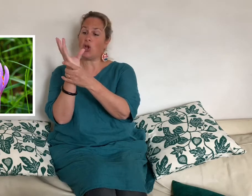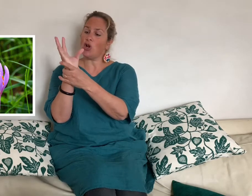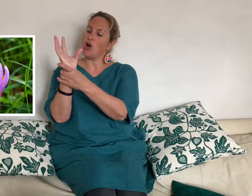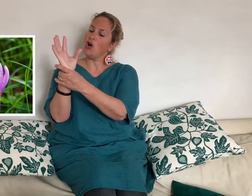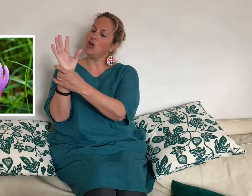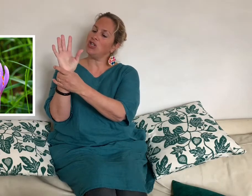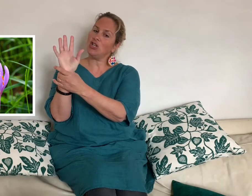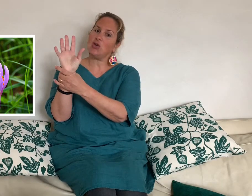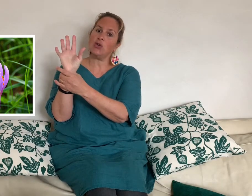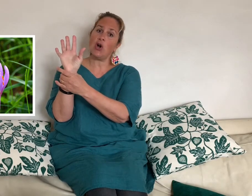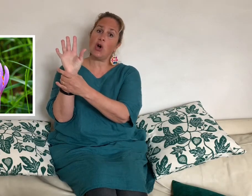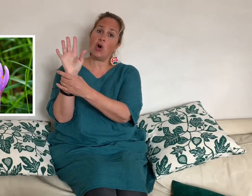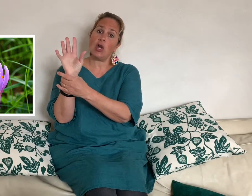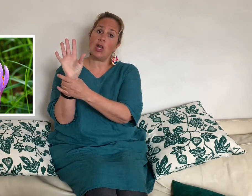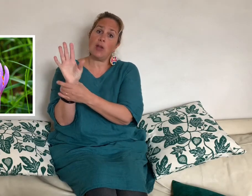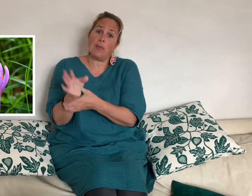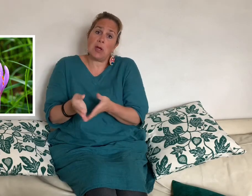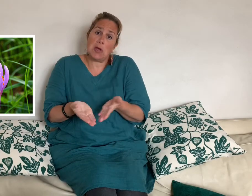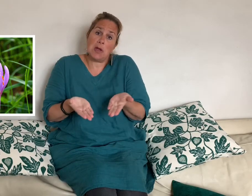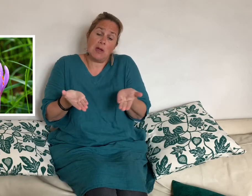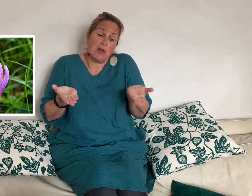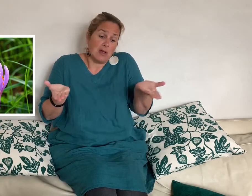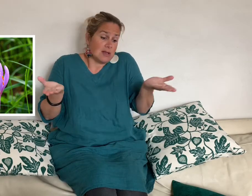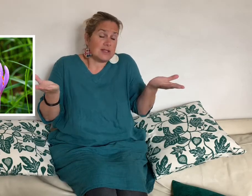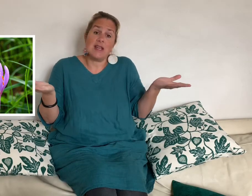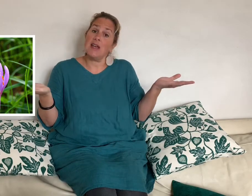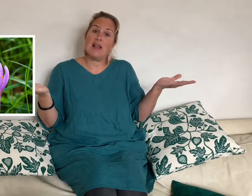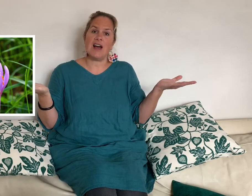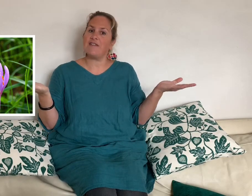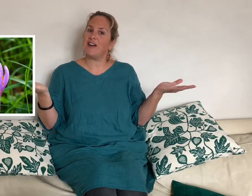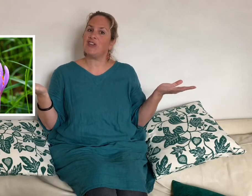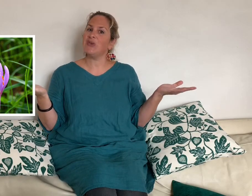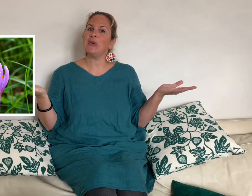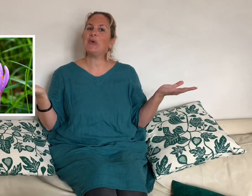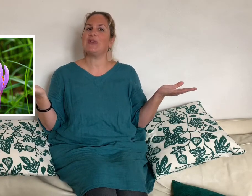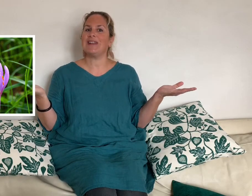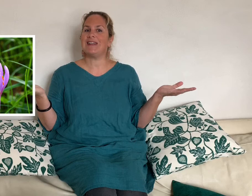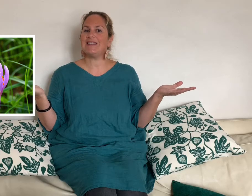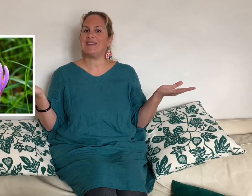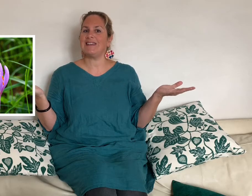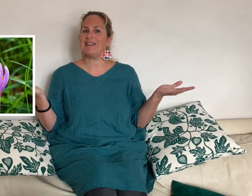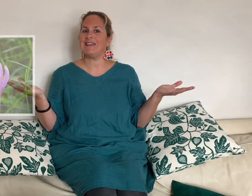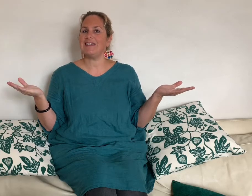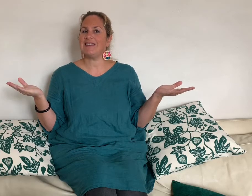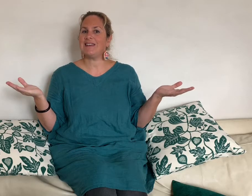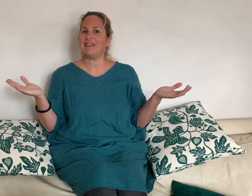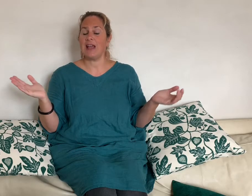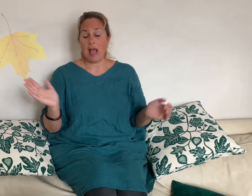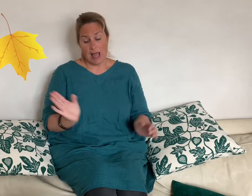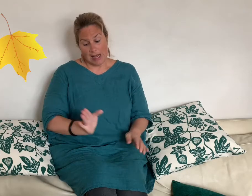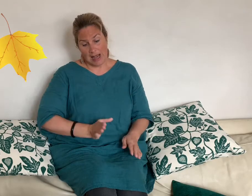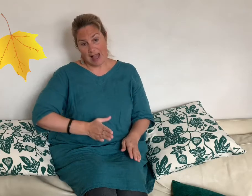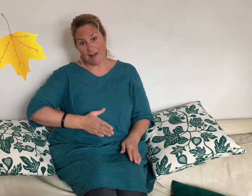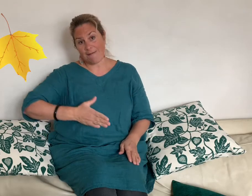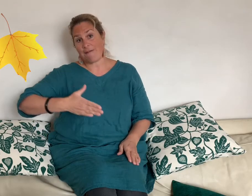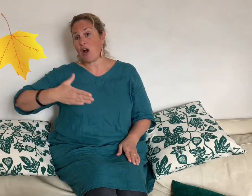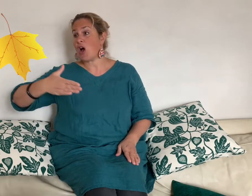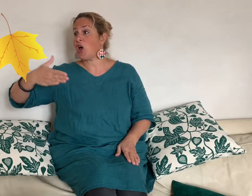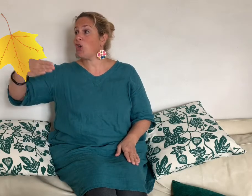Colchique dans les prés C'est la fin de l'été La feuille